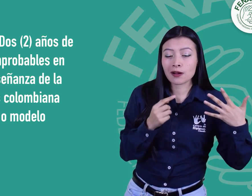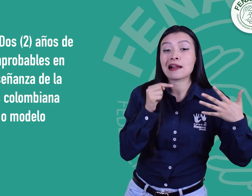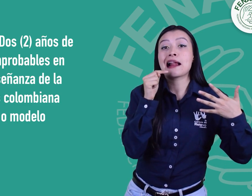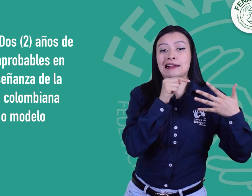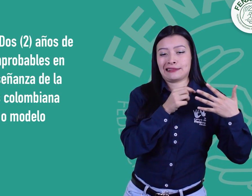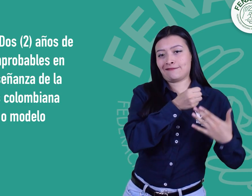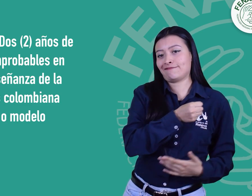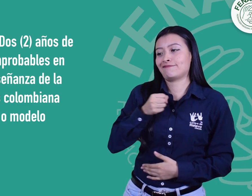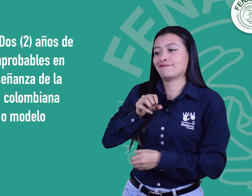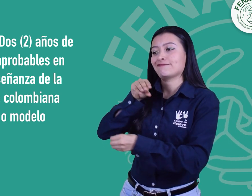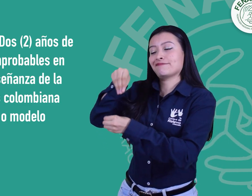formación de los intérpretes.